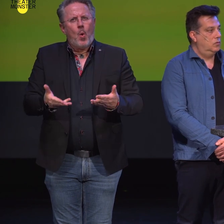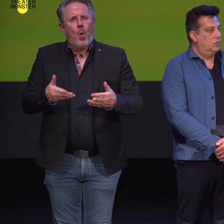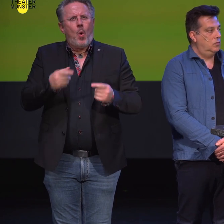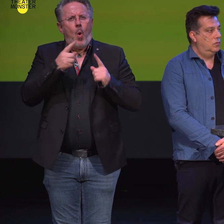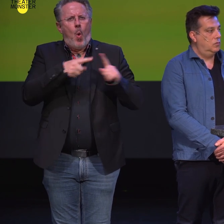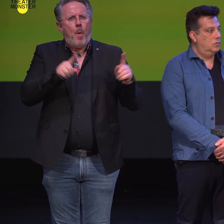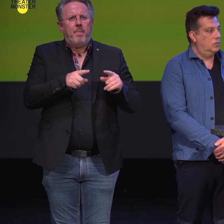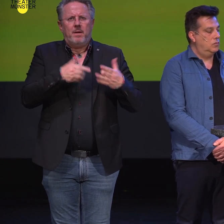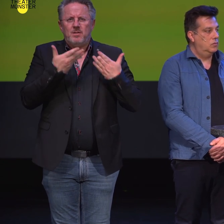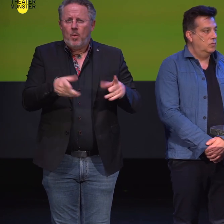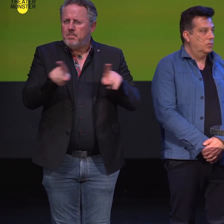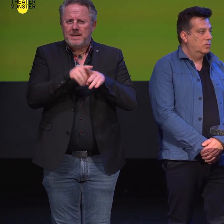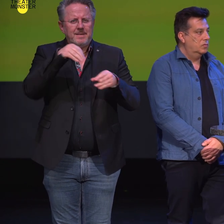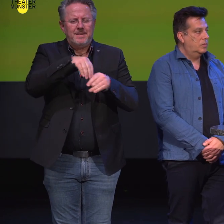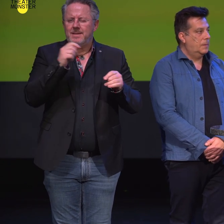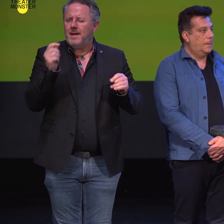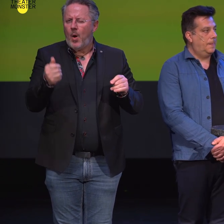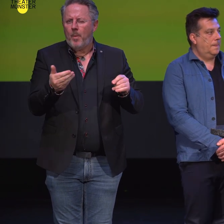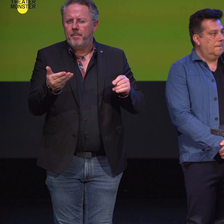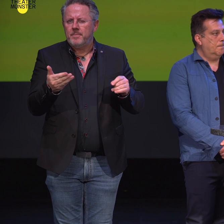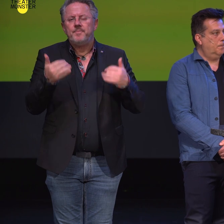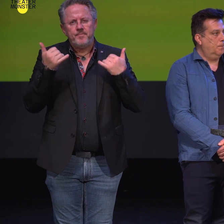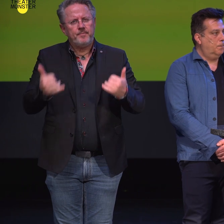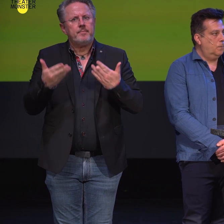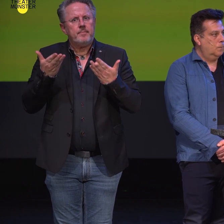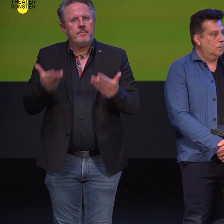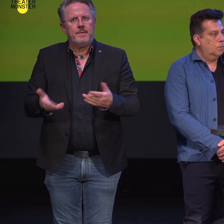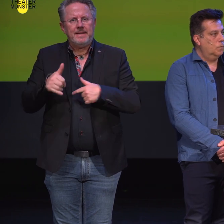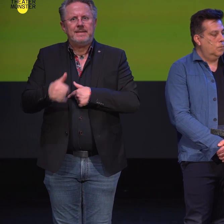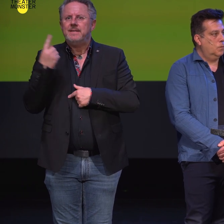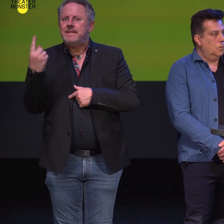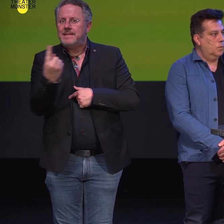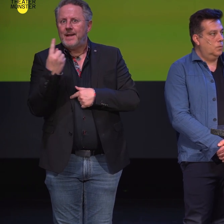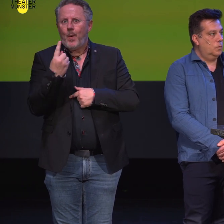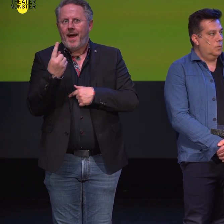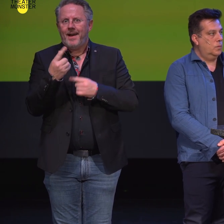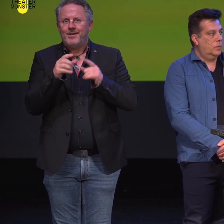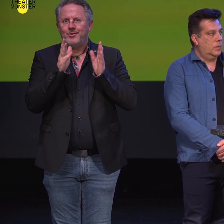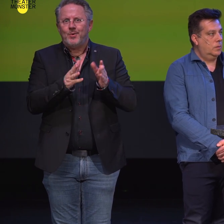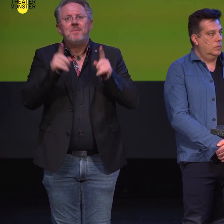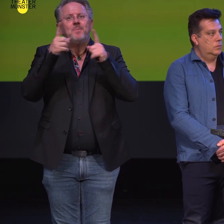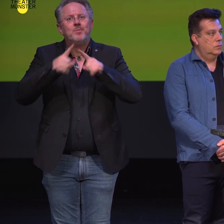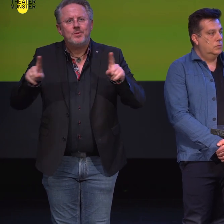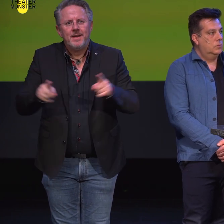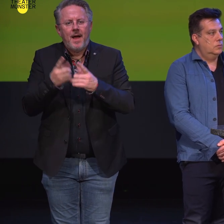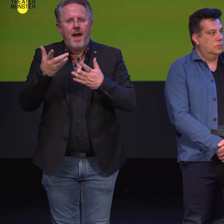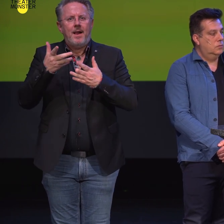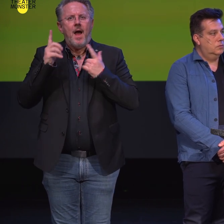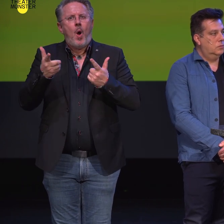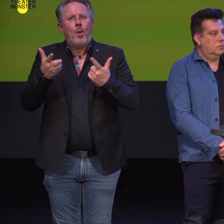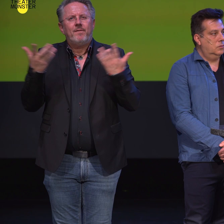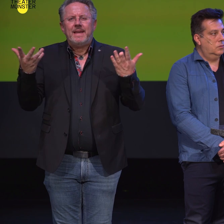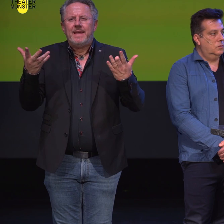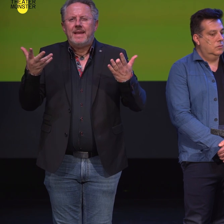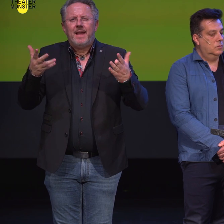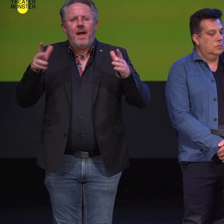Opernrepertoires zu finden. Dabei ist dieses Leben des Orest ein singuläres Stück, musikalisch und dramaturgisch raumgreifend,